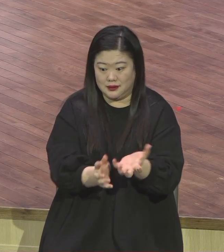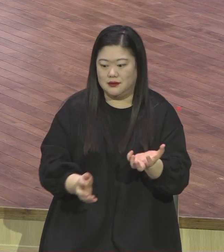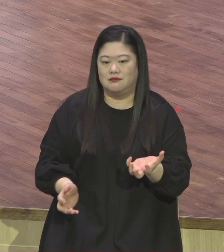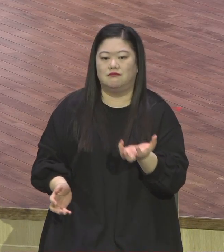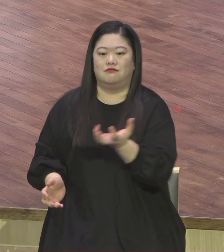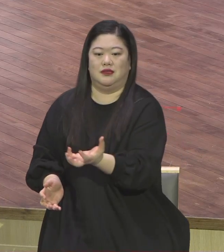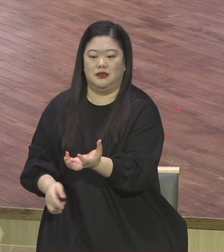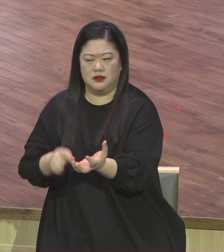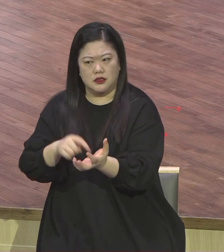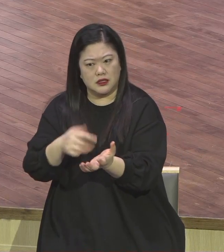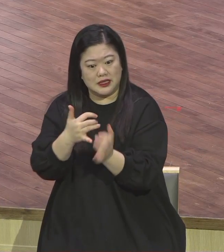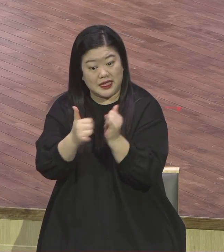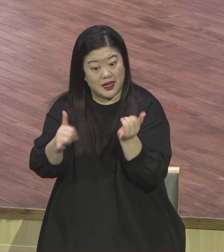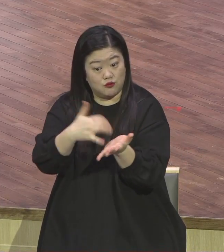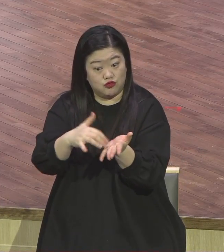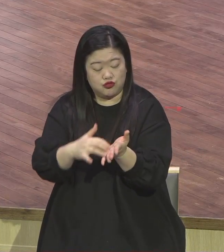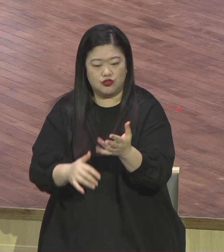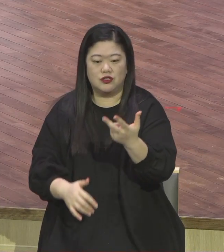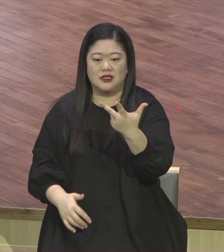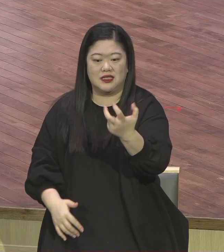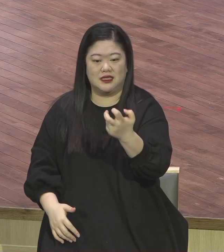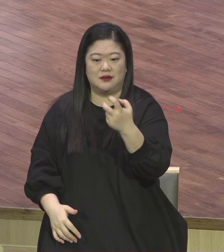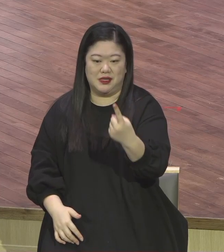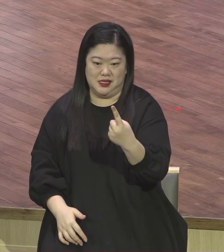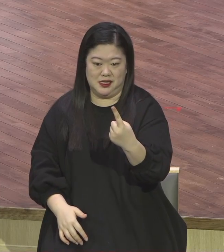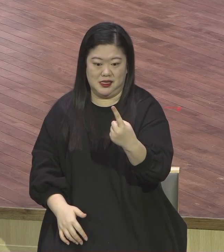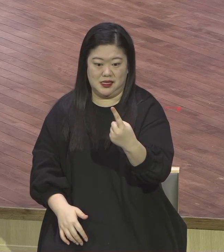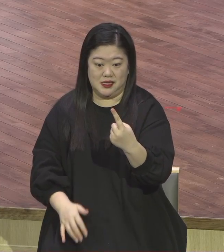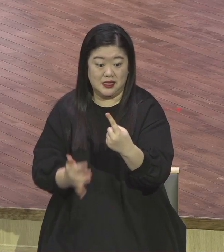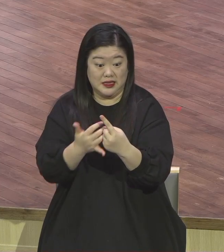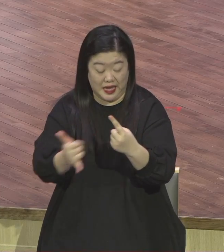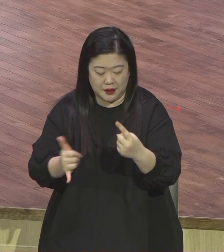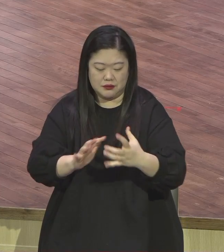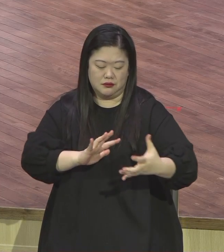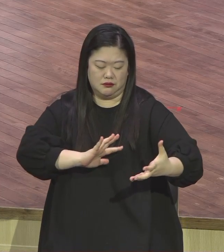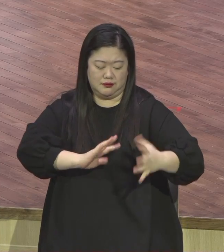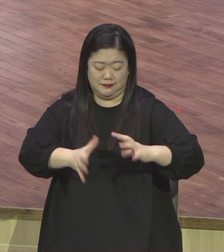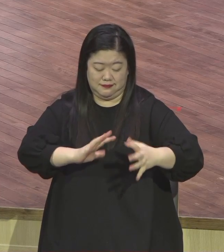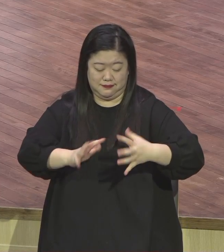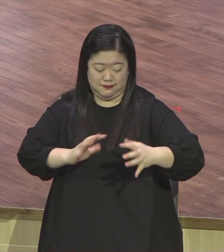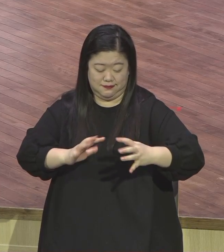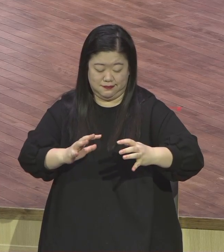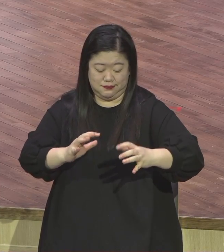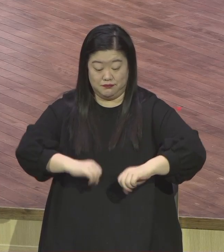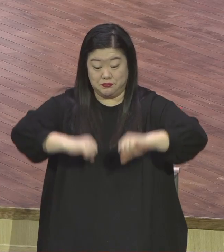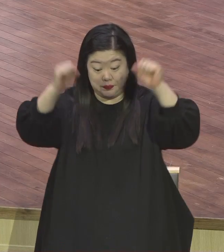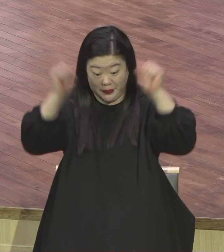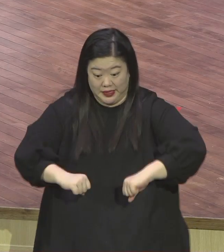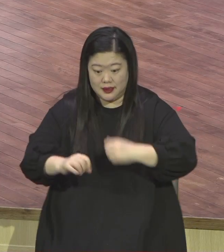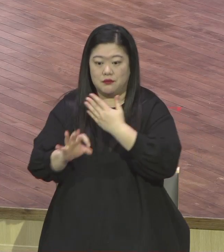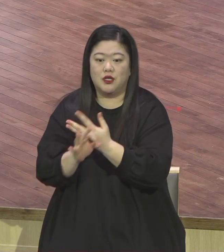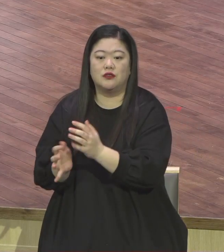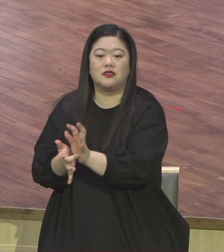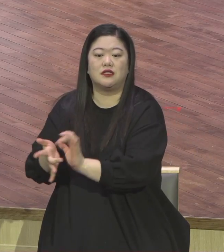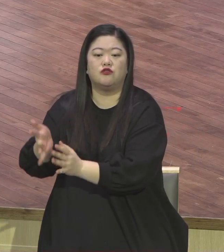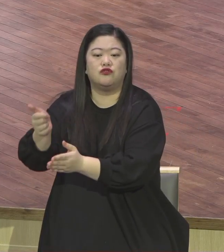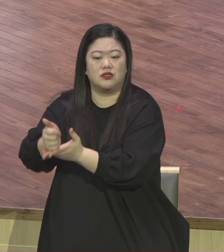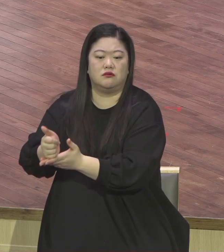71명이었어요. 71명이 결정하는데 유대 지도자들은 예수님의 사역에 대해서 지금